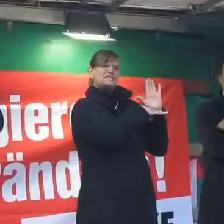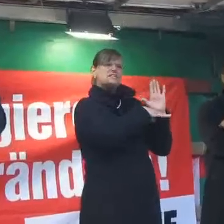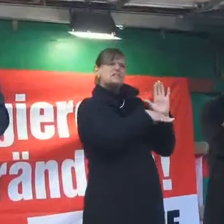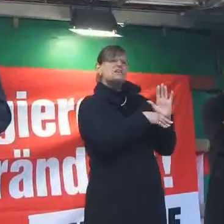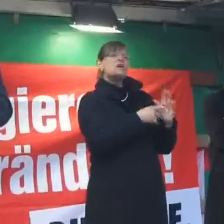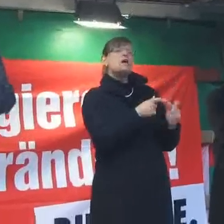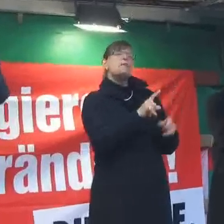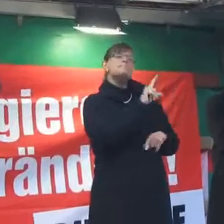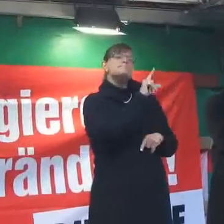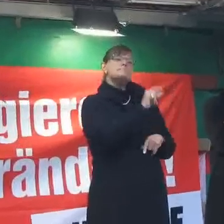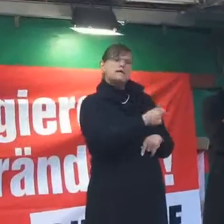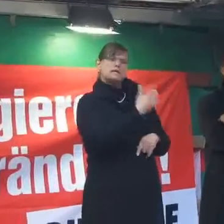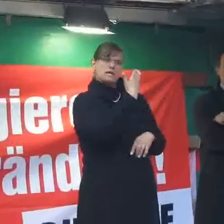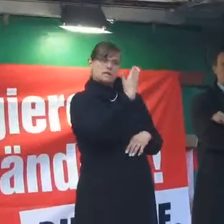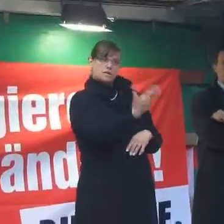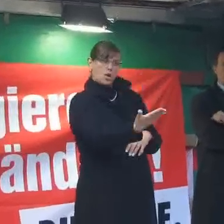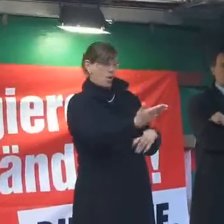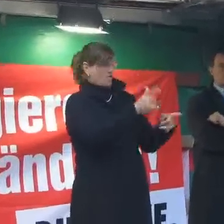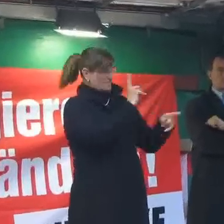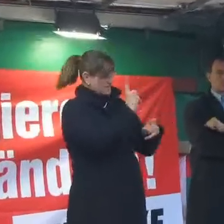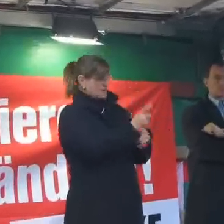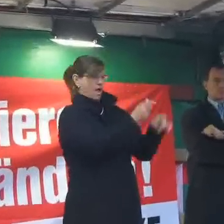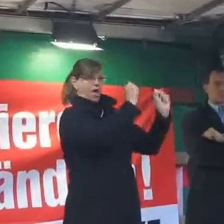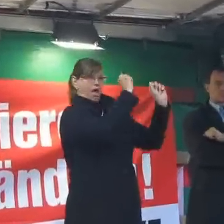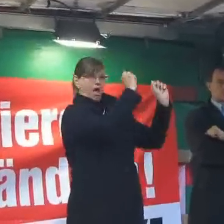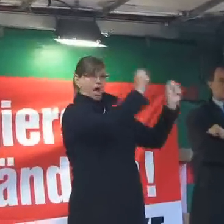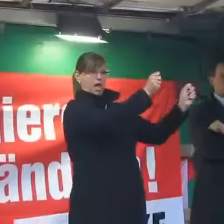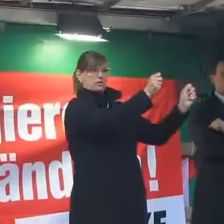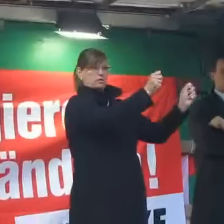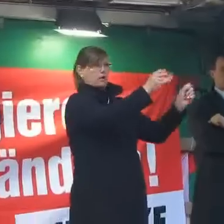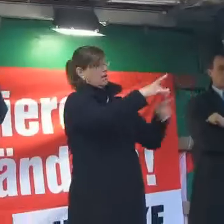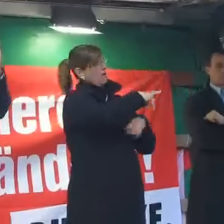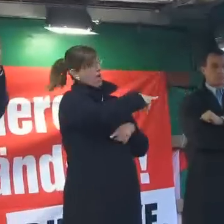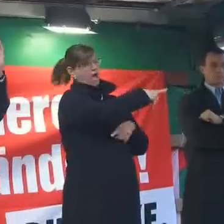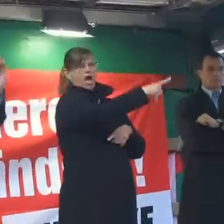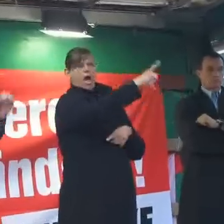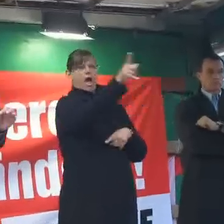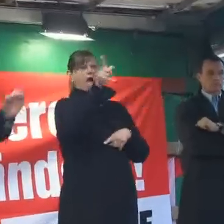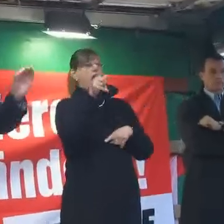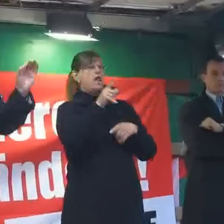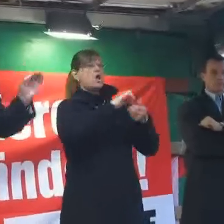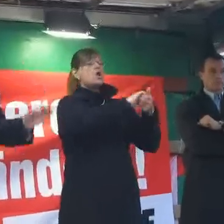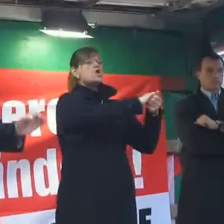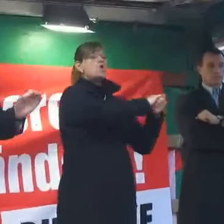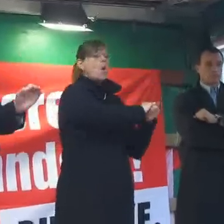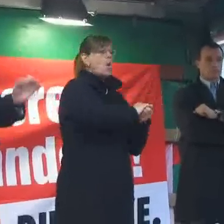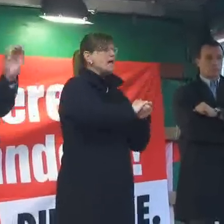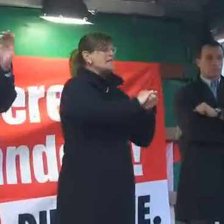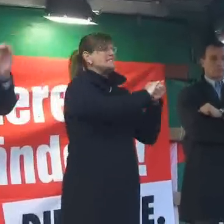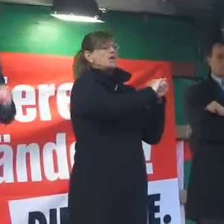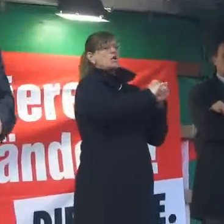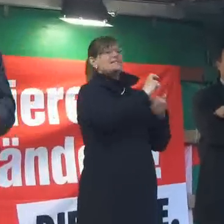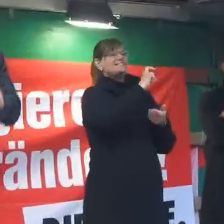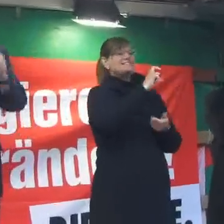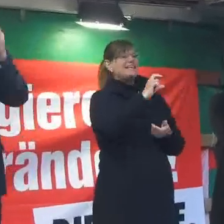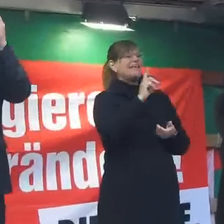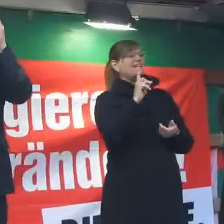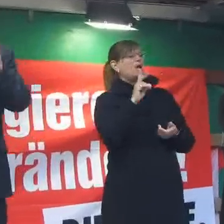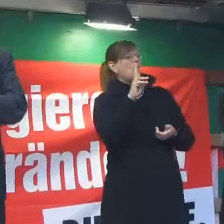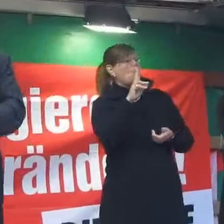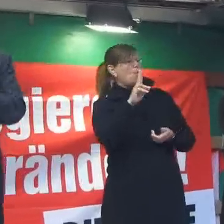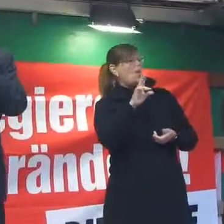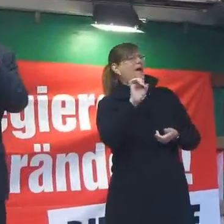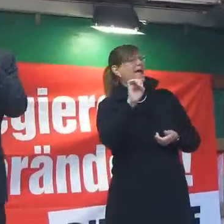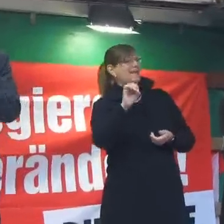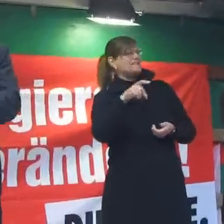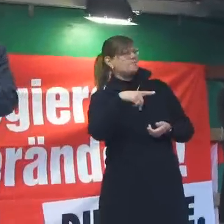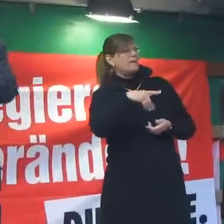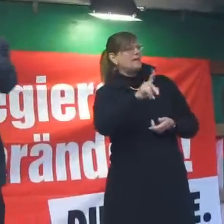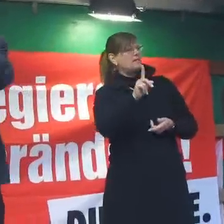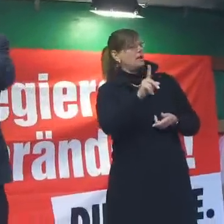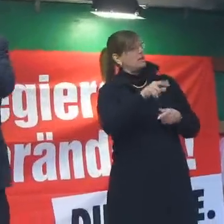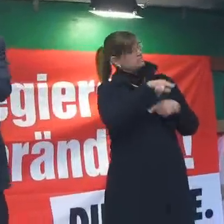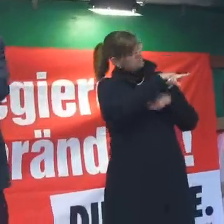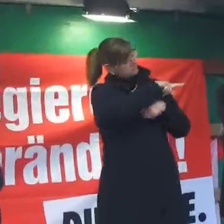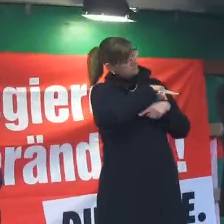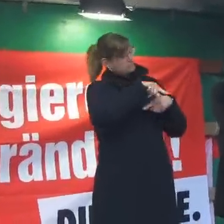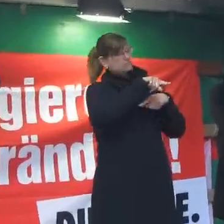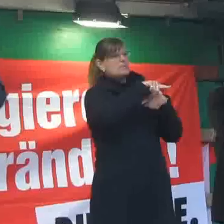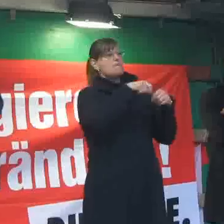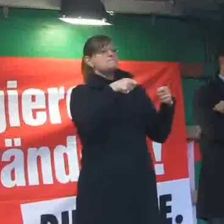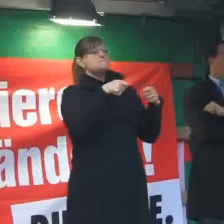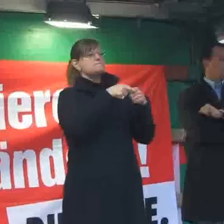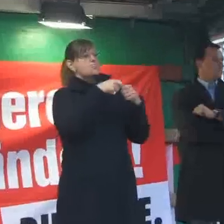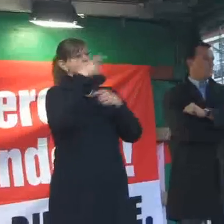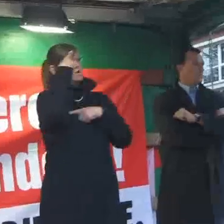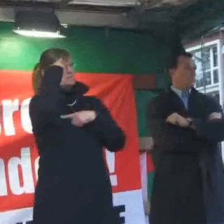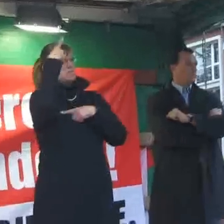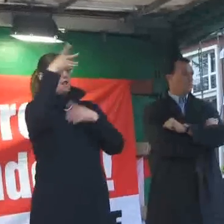ist und die großen Koalitionen, also die Koalitionen aus CDU und SPD haben das im Bundesrat alle